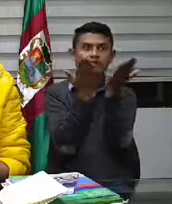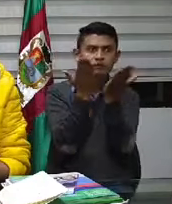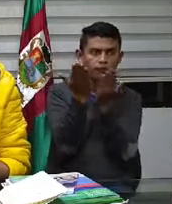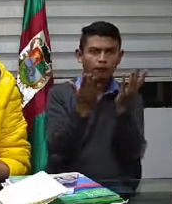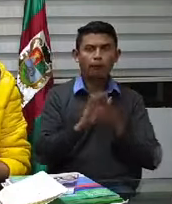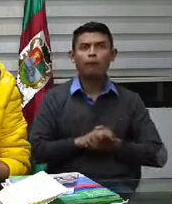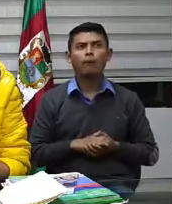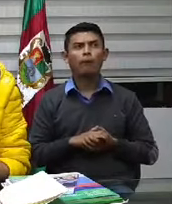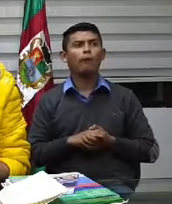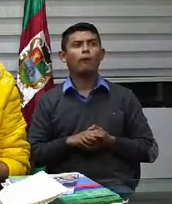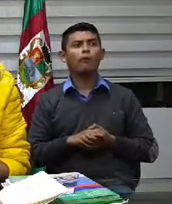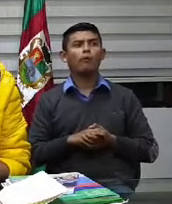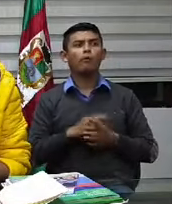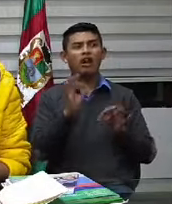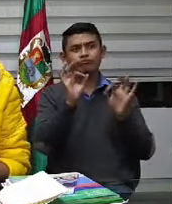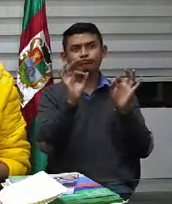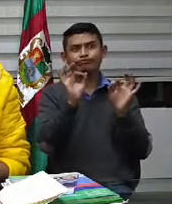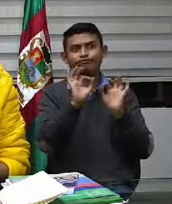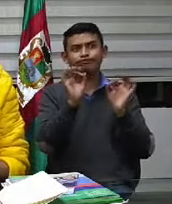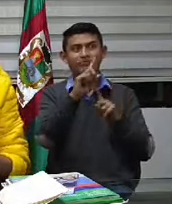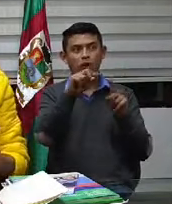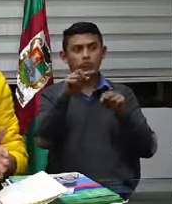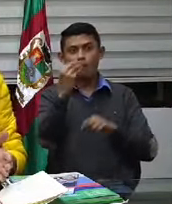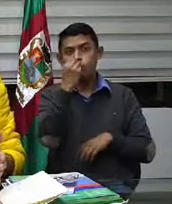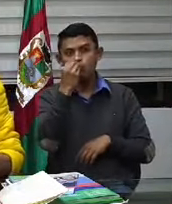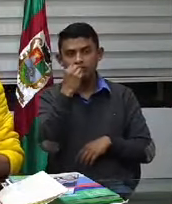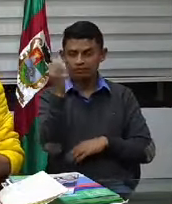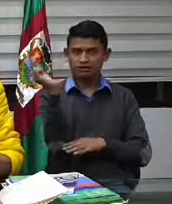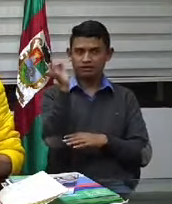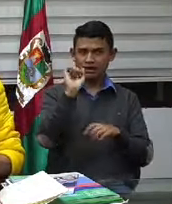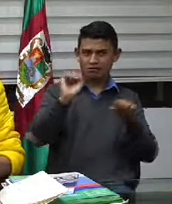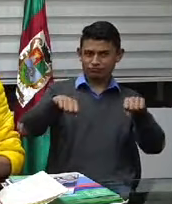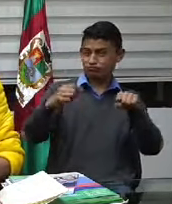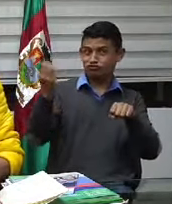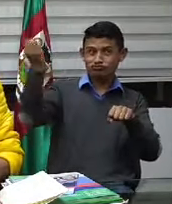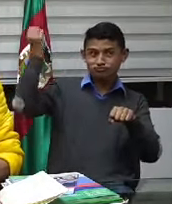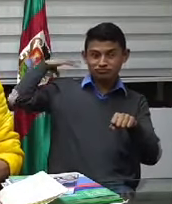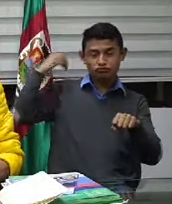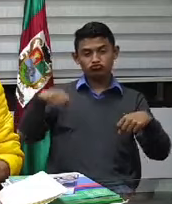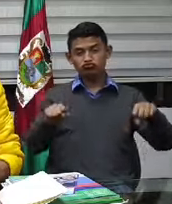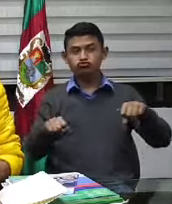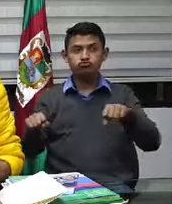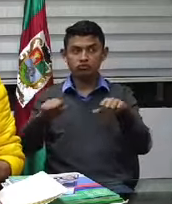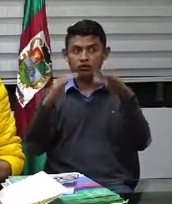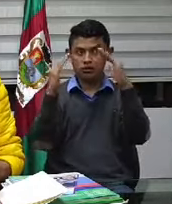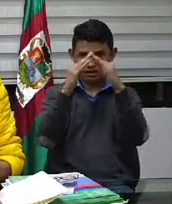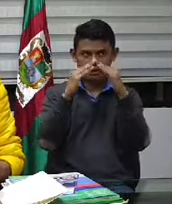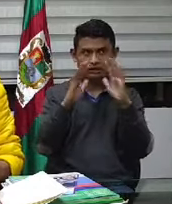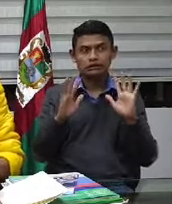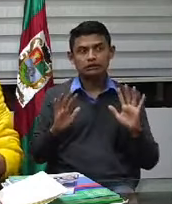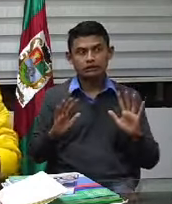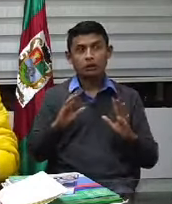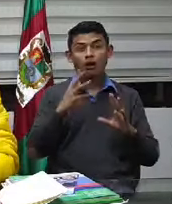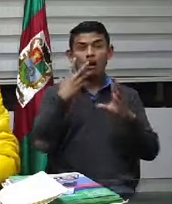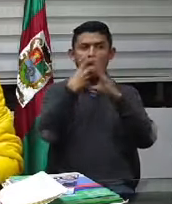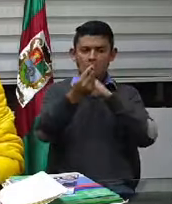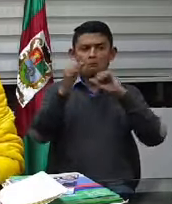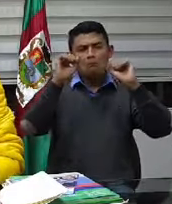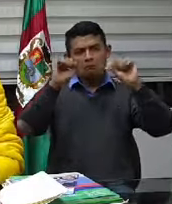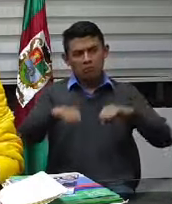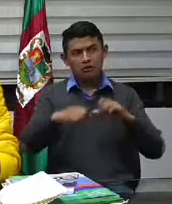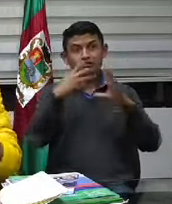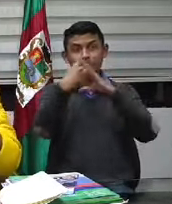los domiciliarios acuérdense el decreto 531 había excluido esa actividad el decreto